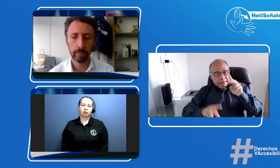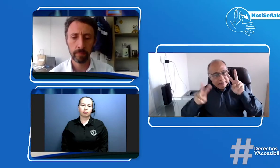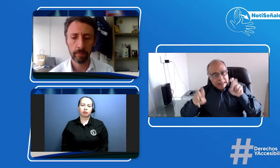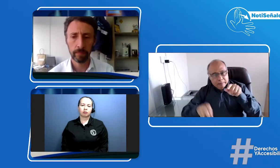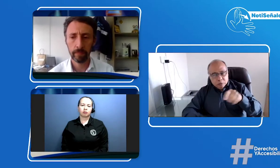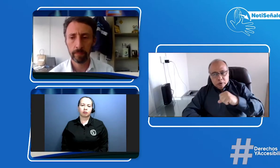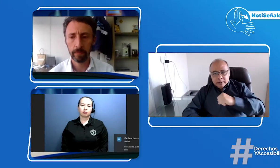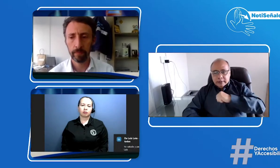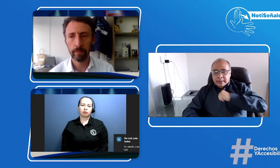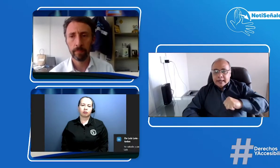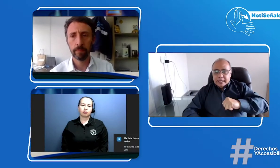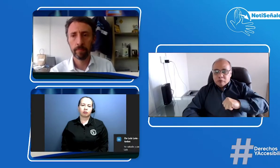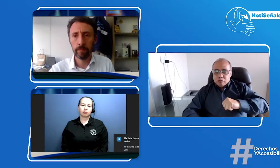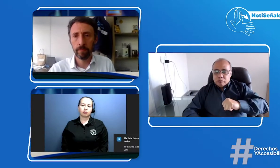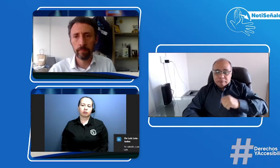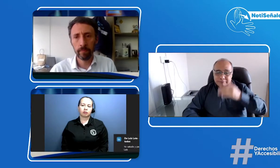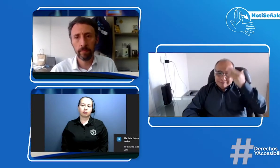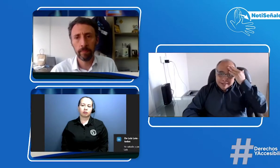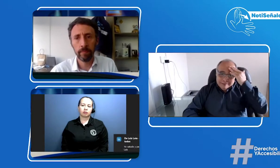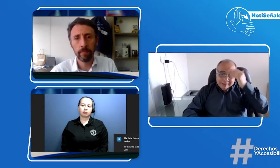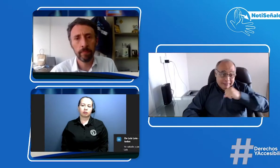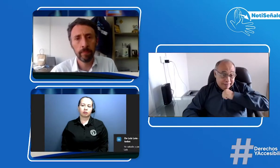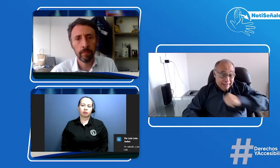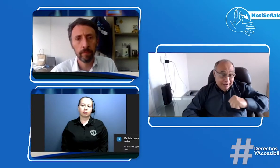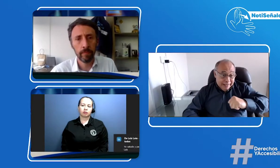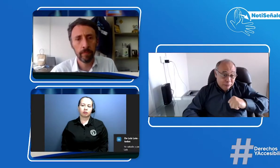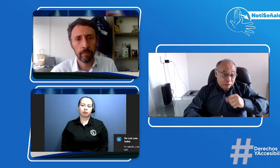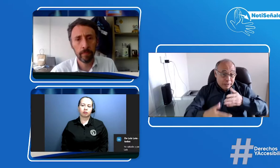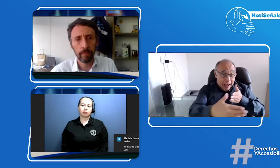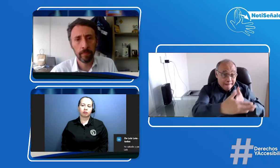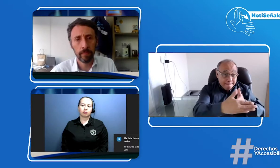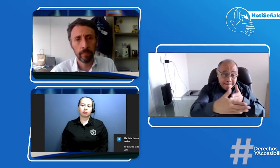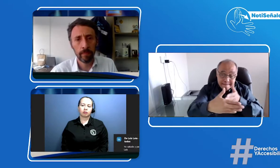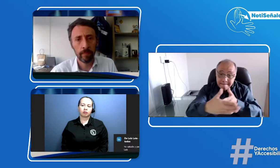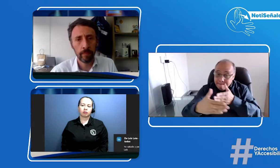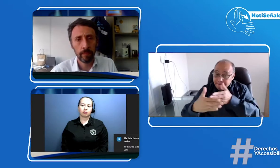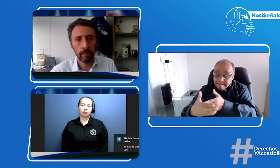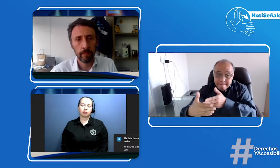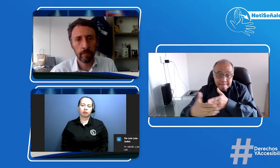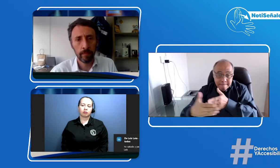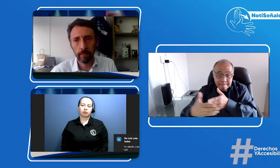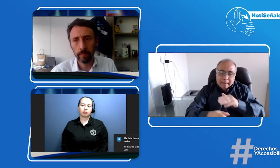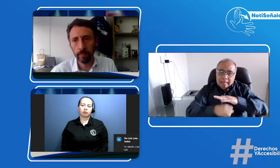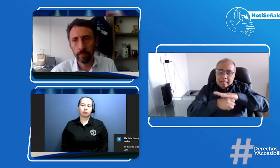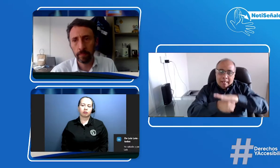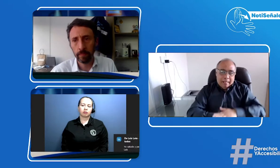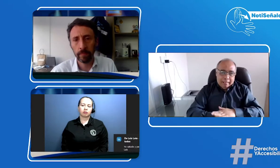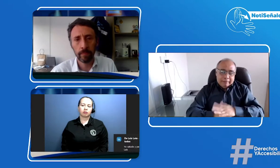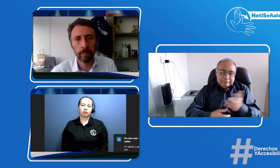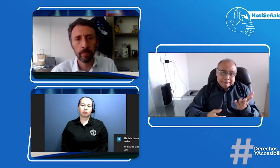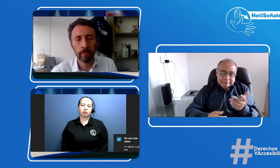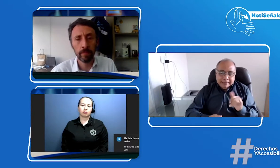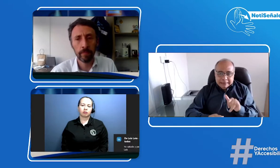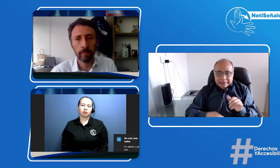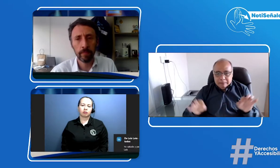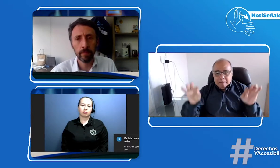esta toma de conciencia sobre los derechos de las personas sordas y recuerdan nuestra campaña, ¿no? Sin